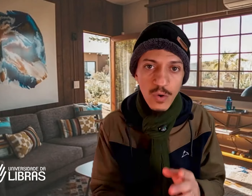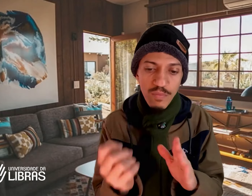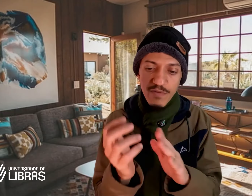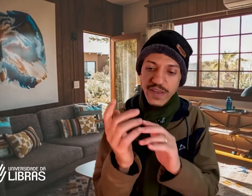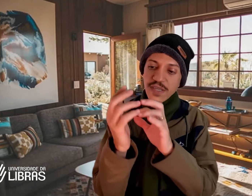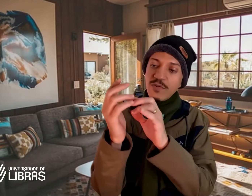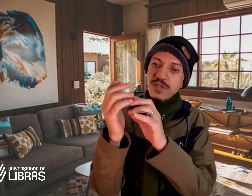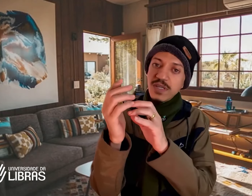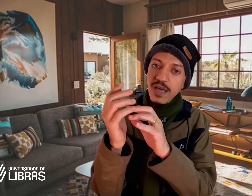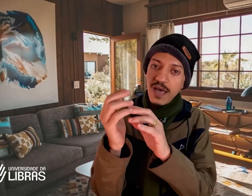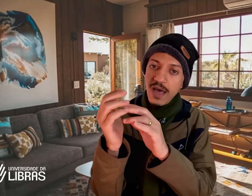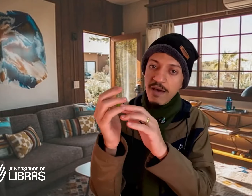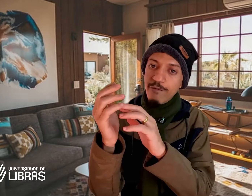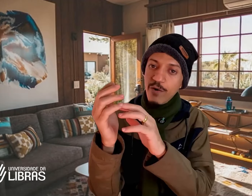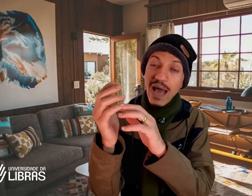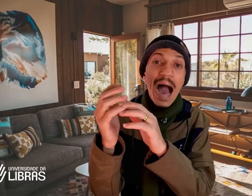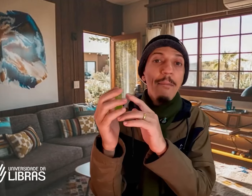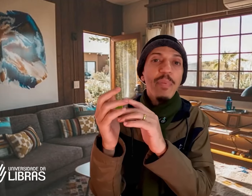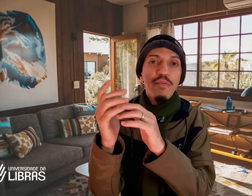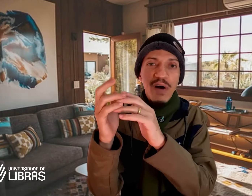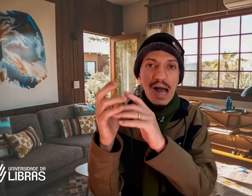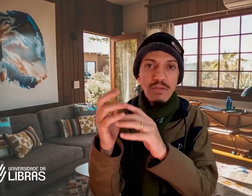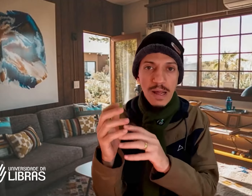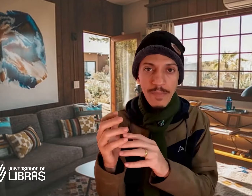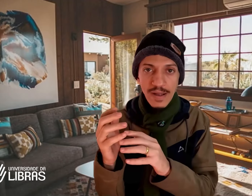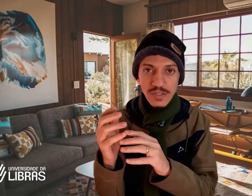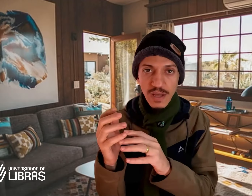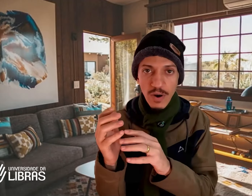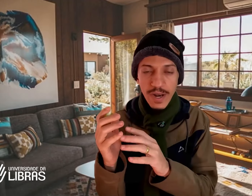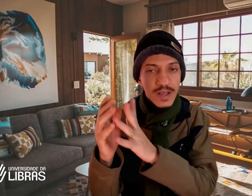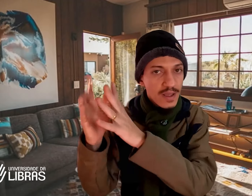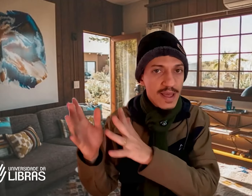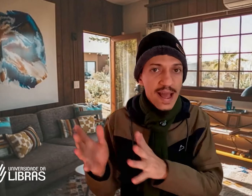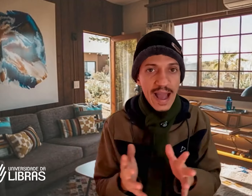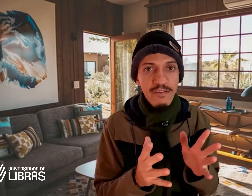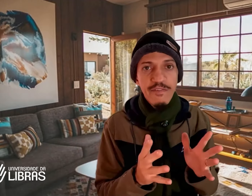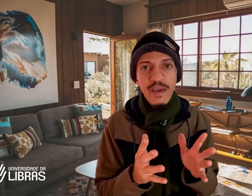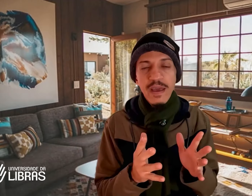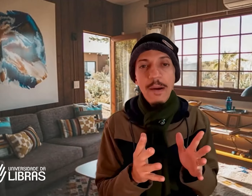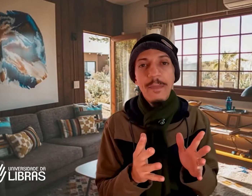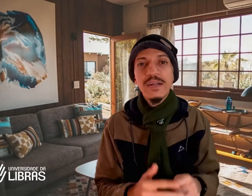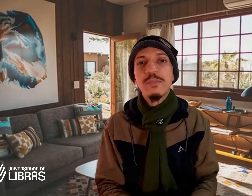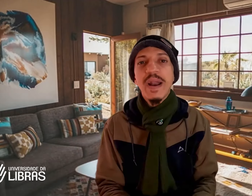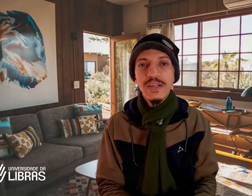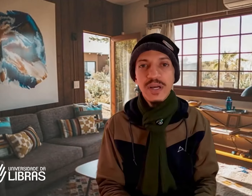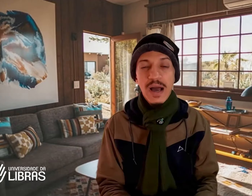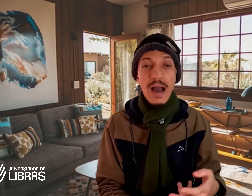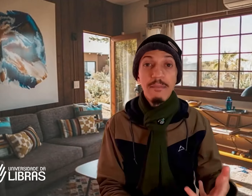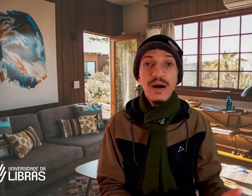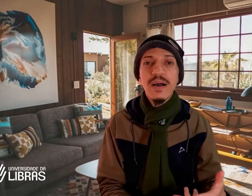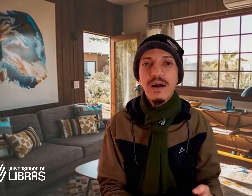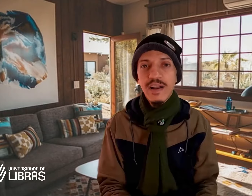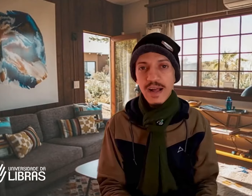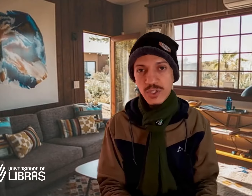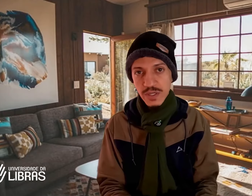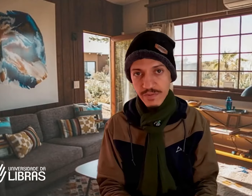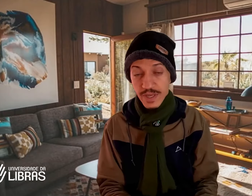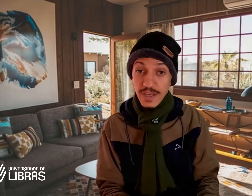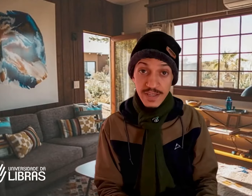uma vez que você foi aprovado na parte teórica, aí vem a parte prática, a banca avaliativa, que